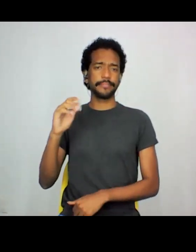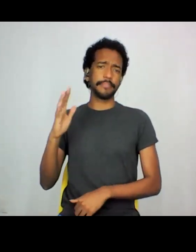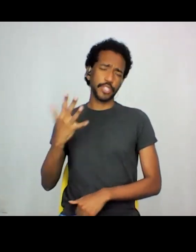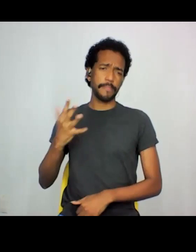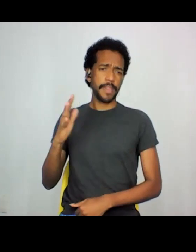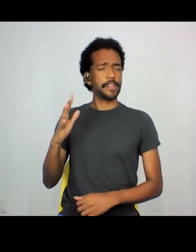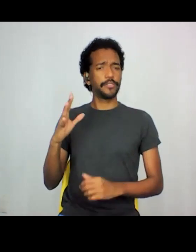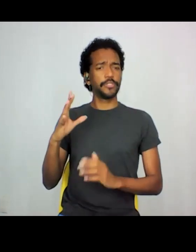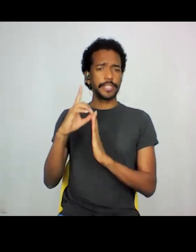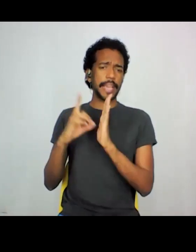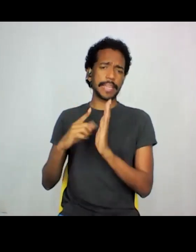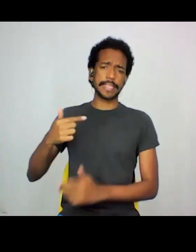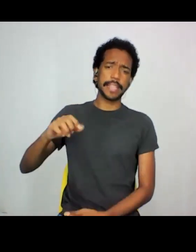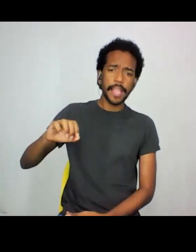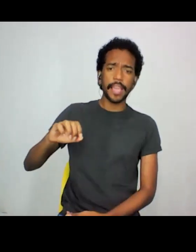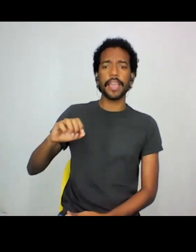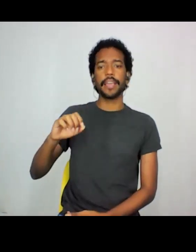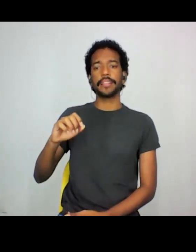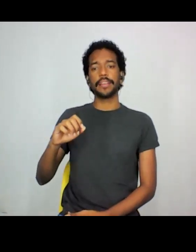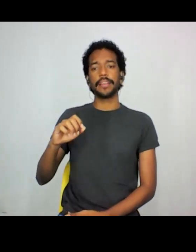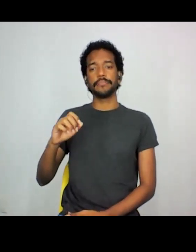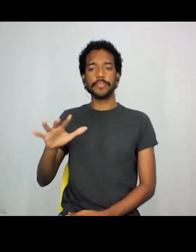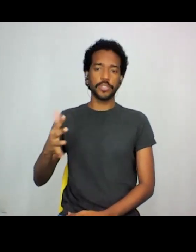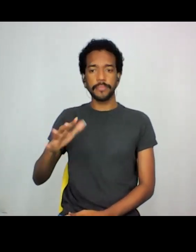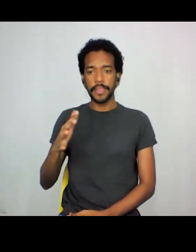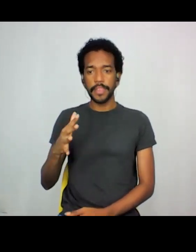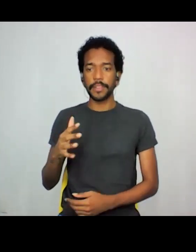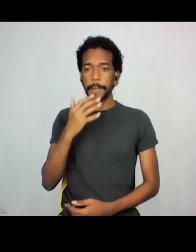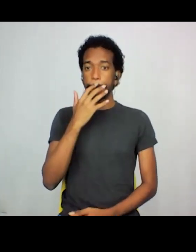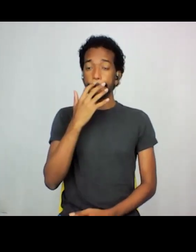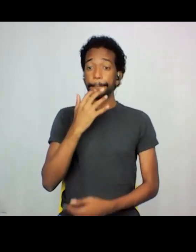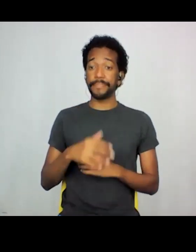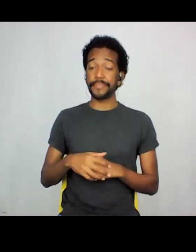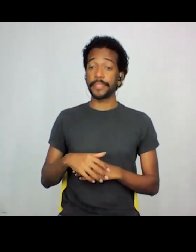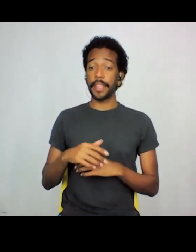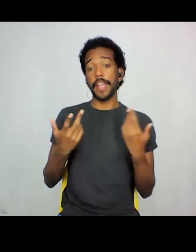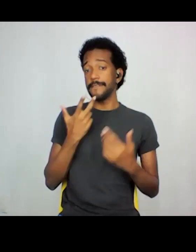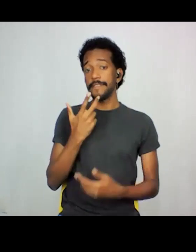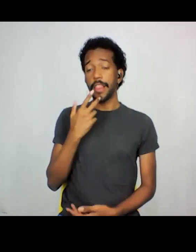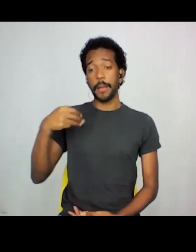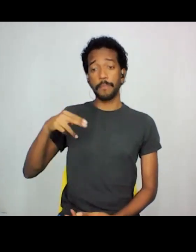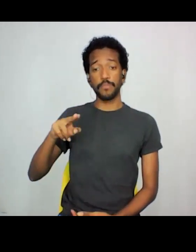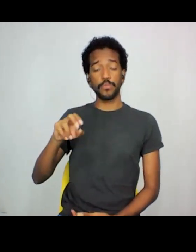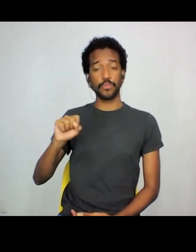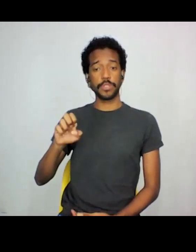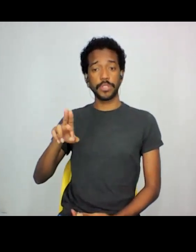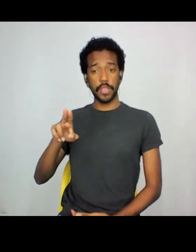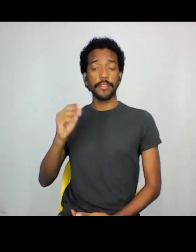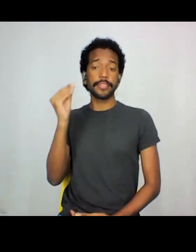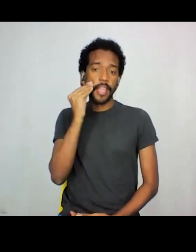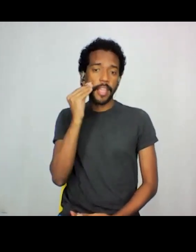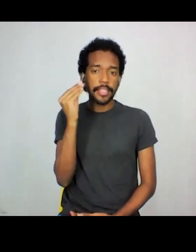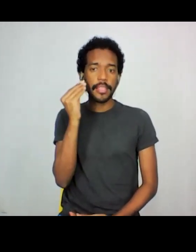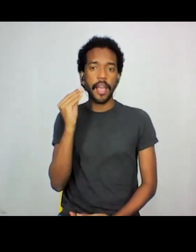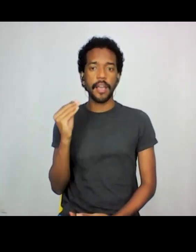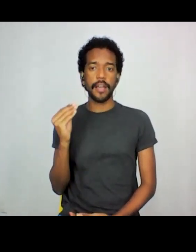precisam olhar para esses territórios onde eles estão inseridos, deixar de ser museus, tentar essa ideia